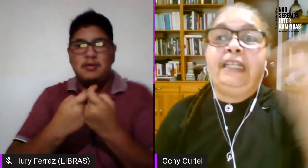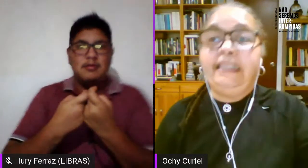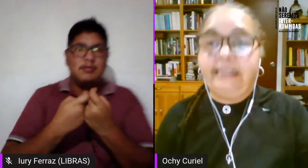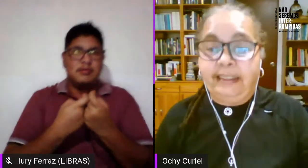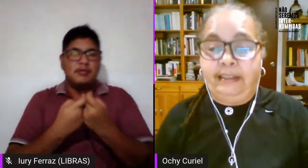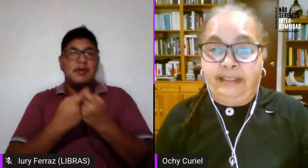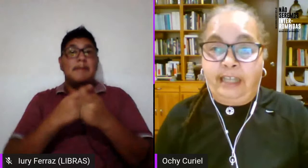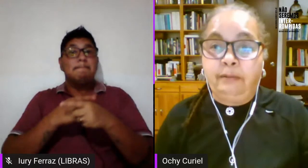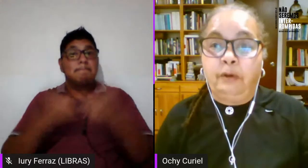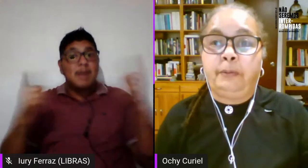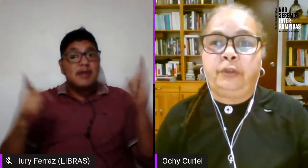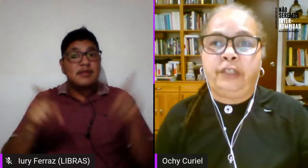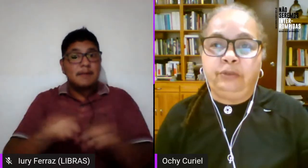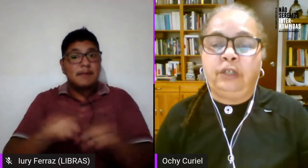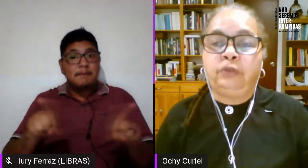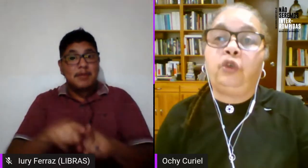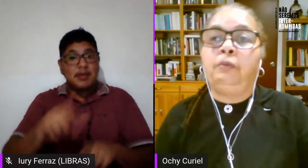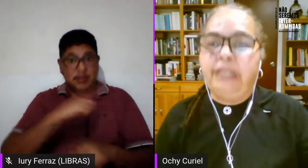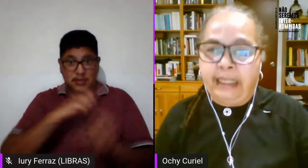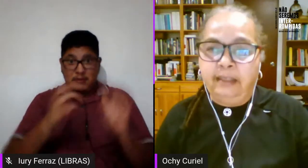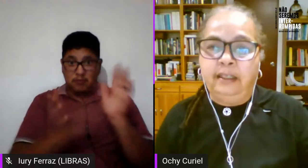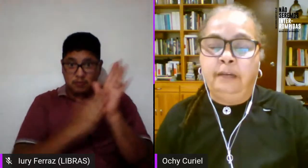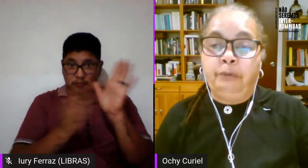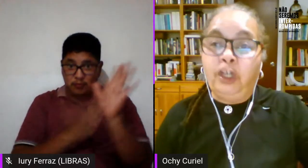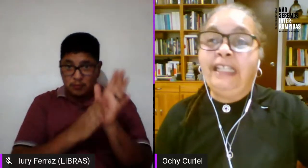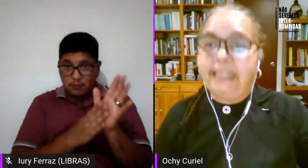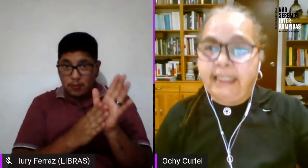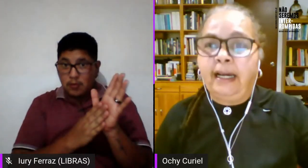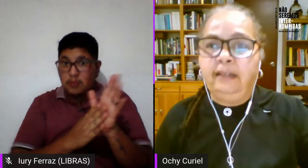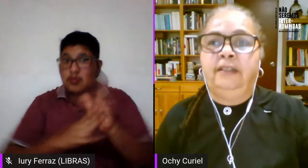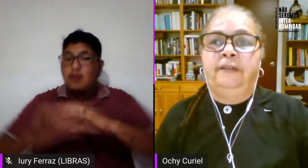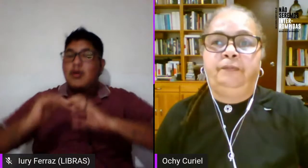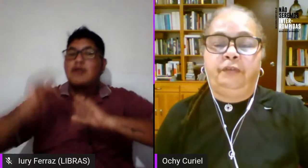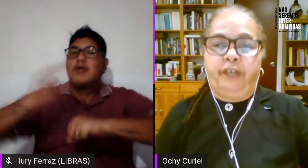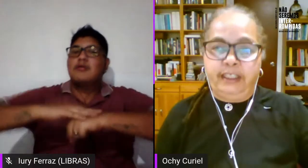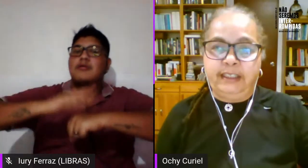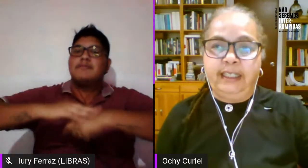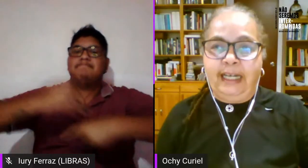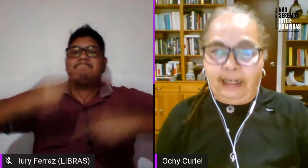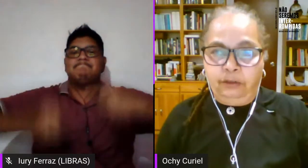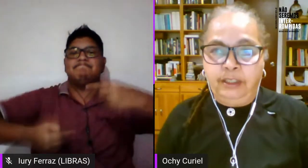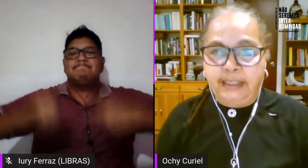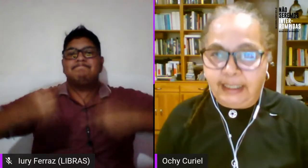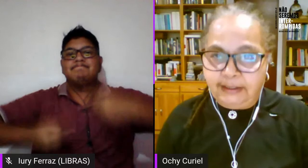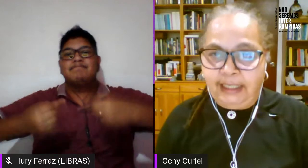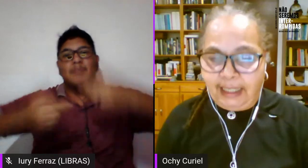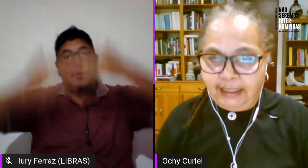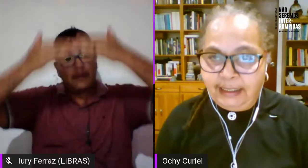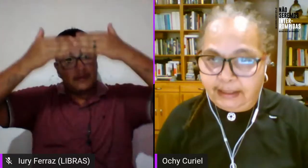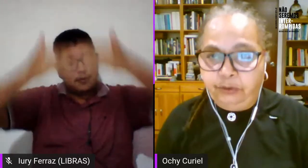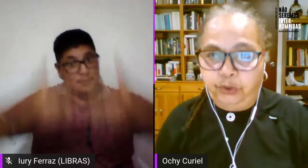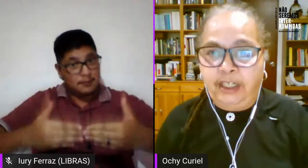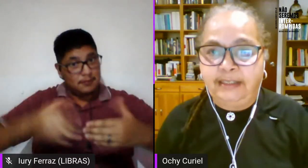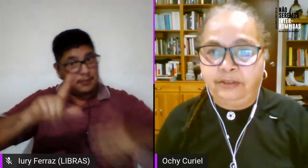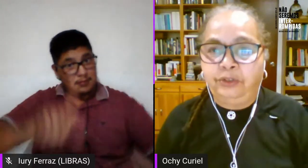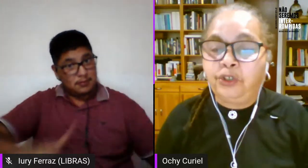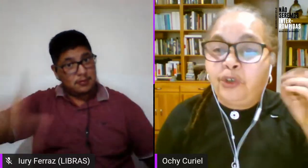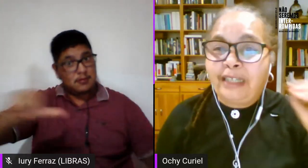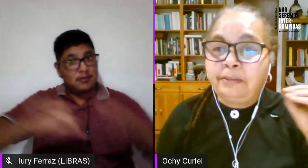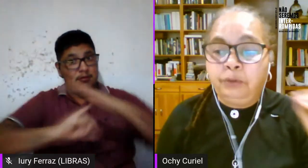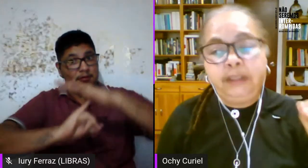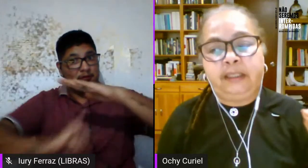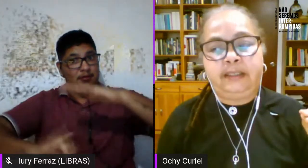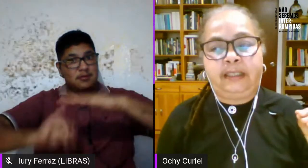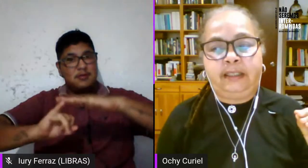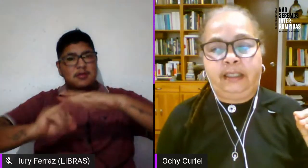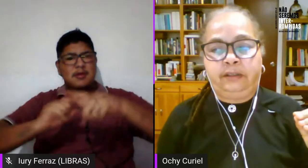pero también estábamos proponiendo una autonomía política frente a la lógica de la institucionalización